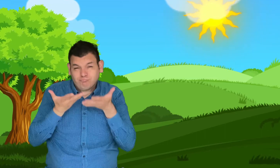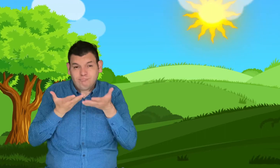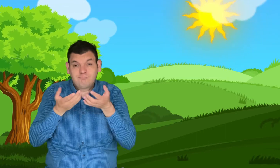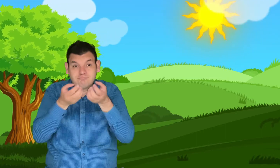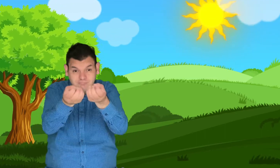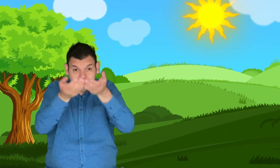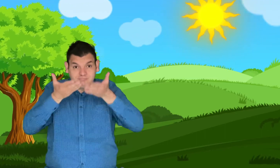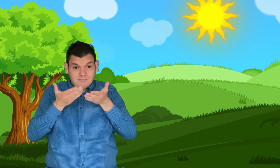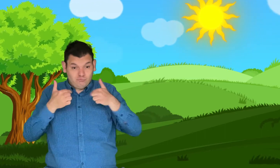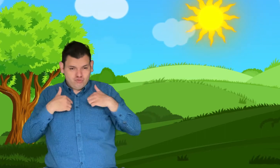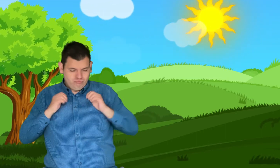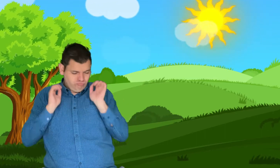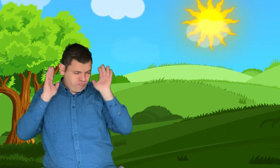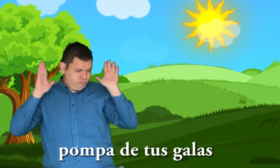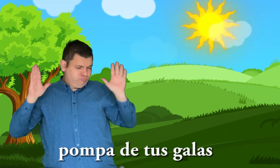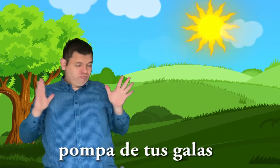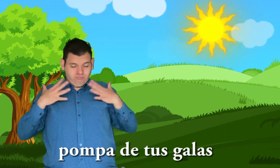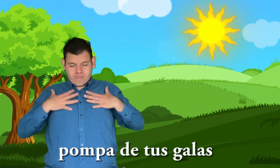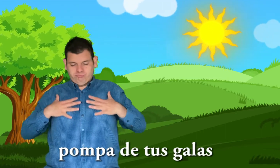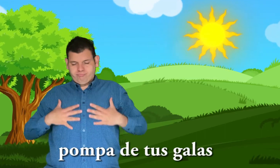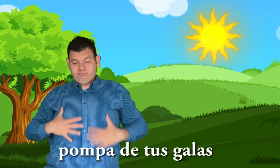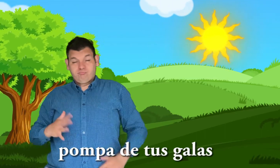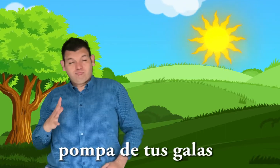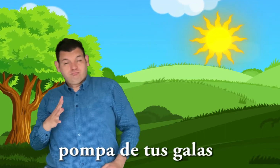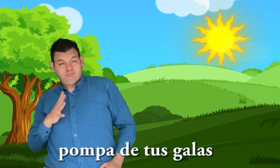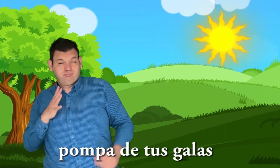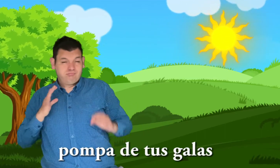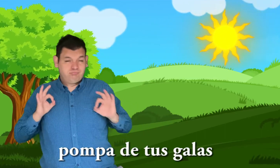Deja que horne mi vestido con la pompa de tus galas.